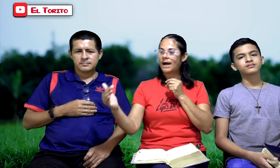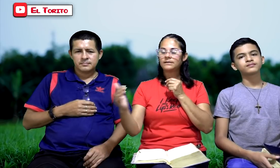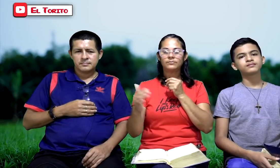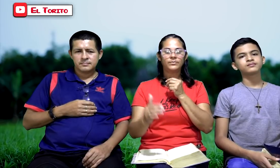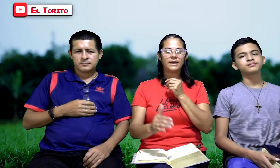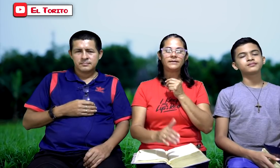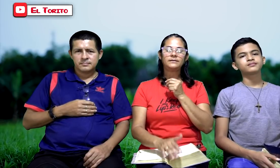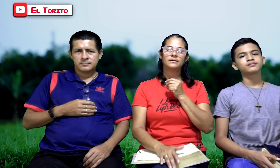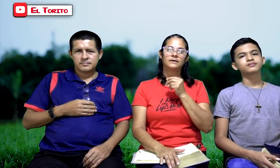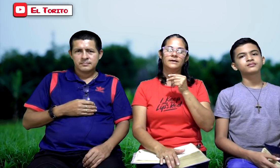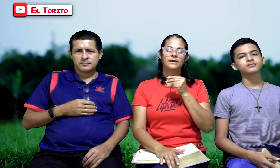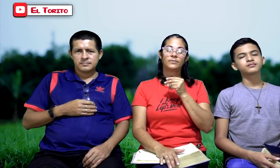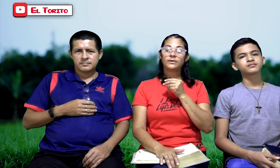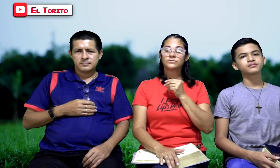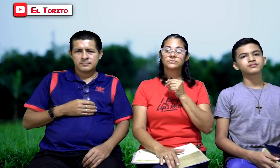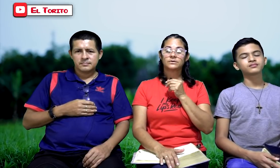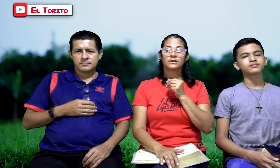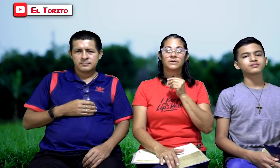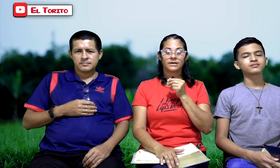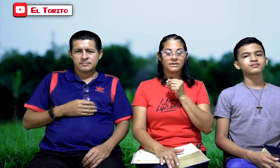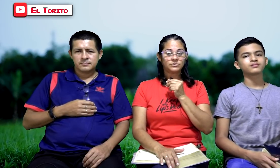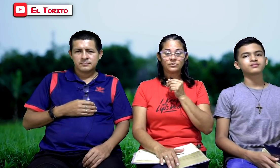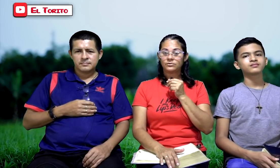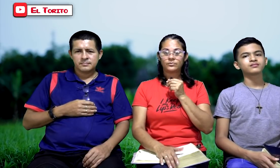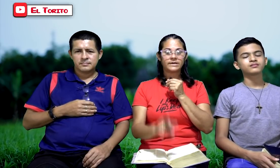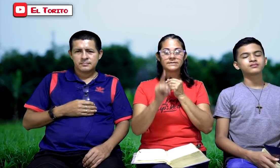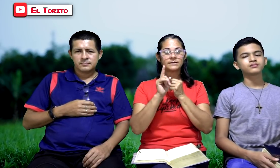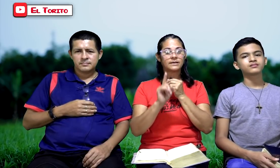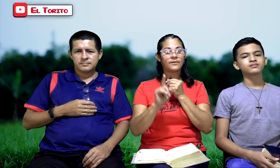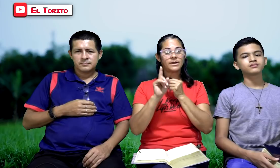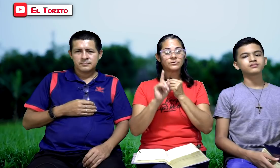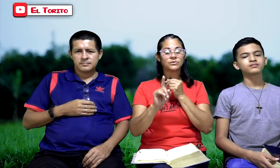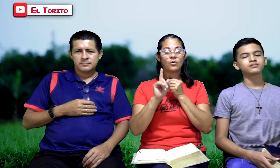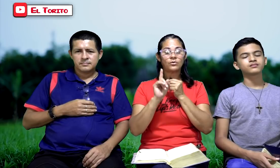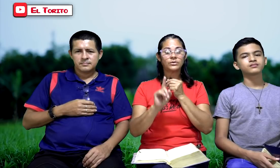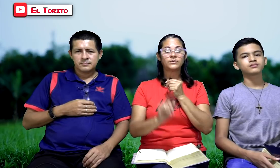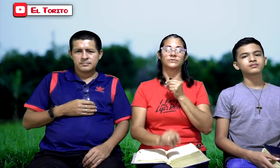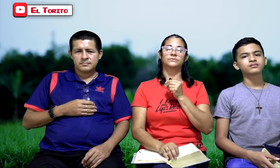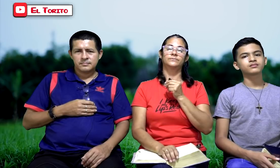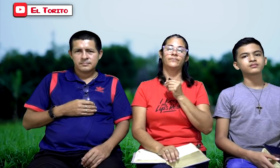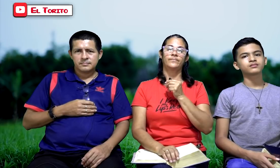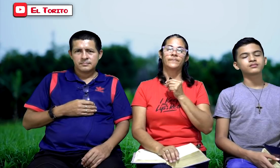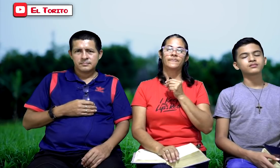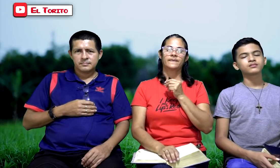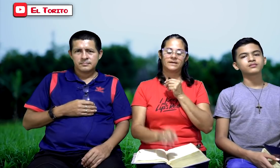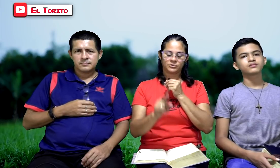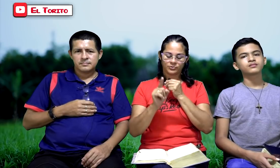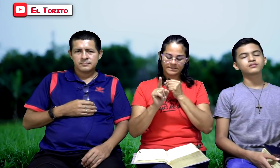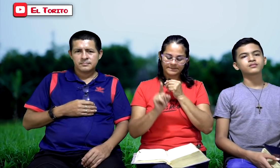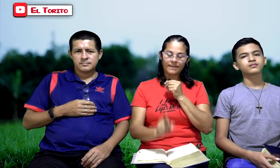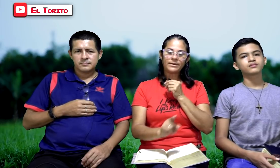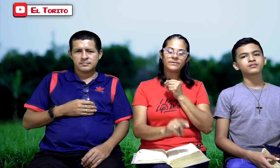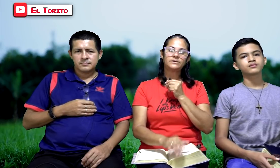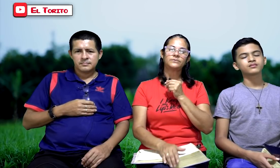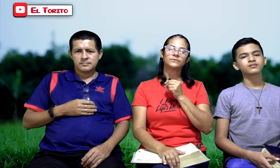van, vienen. Hermanos, eso no es agradable a los ojos de Dios. Eso no está permitido.